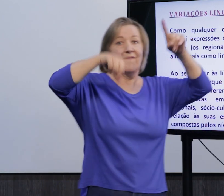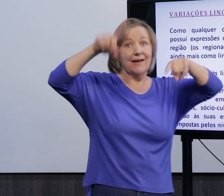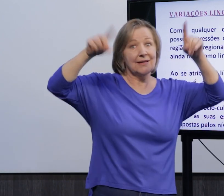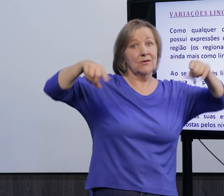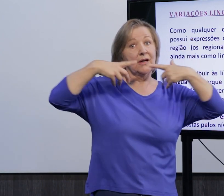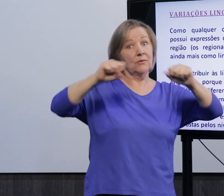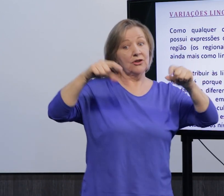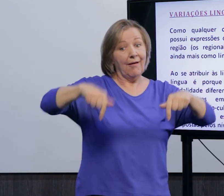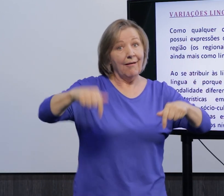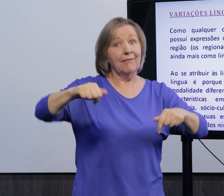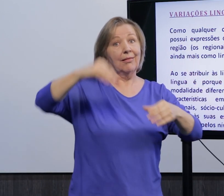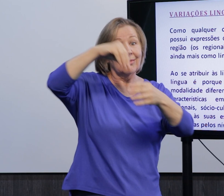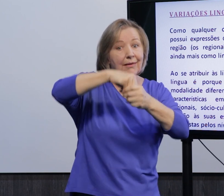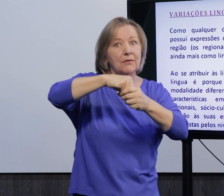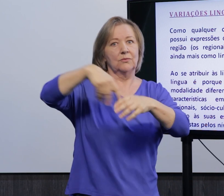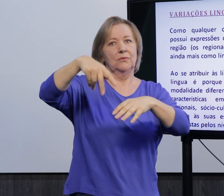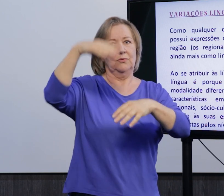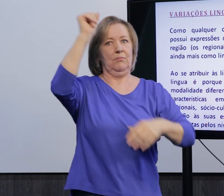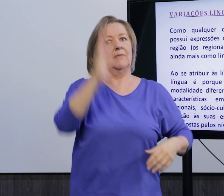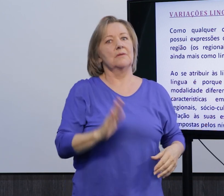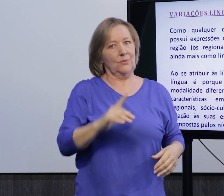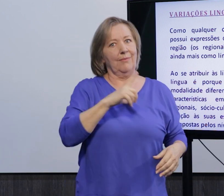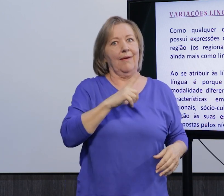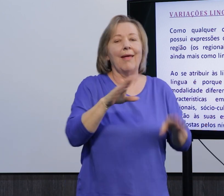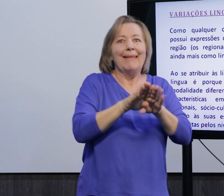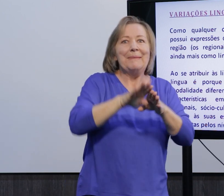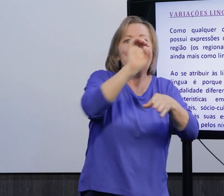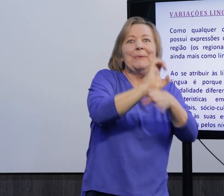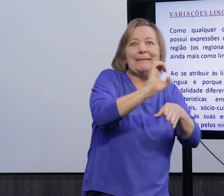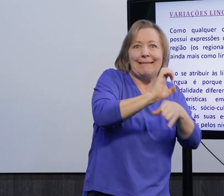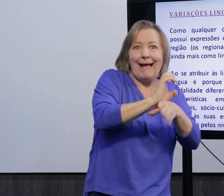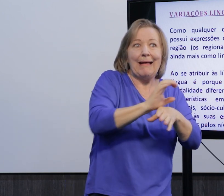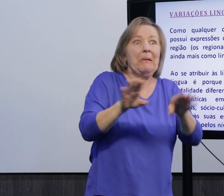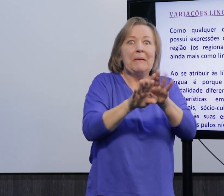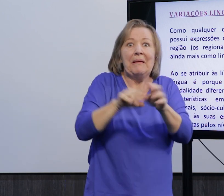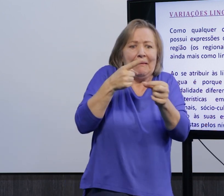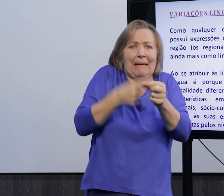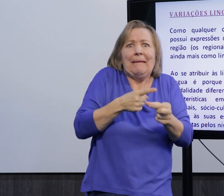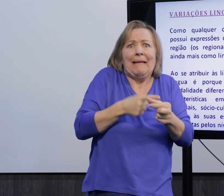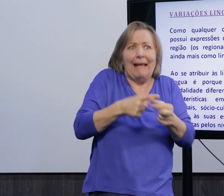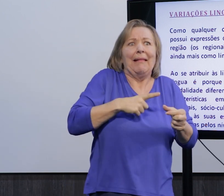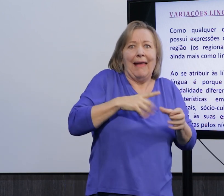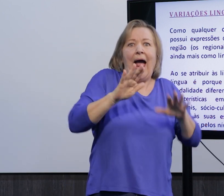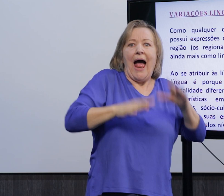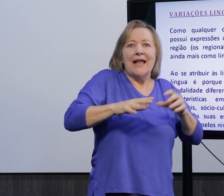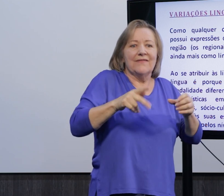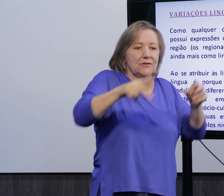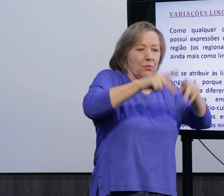Né, existem também as variações linguísticas, né, dentro da língua de sinais brasileira. Né, que vai depender, né, da